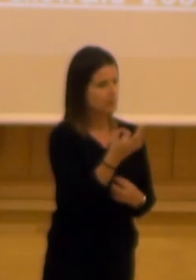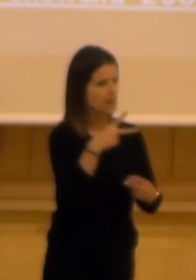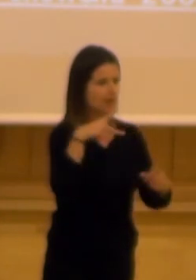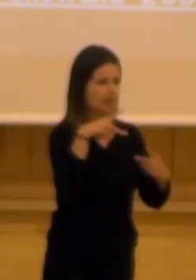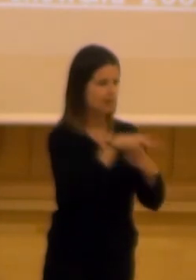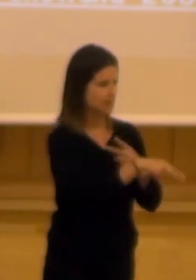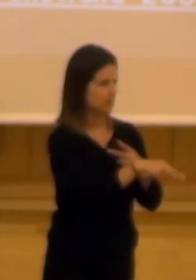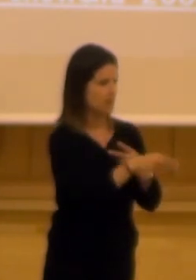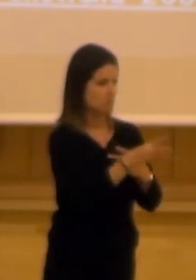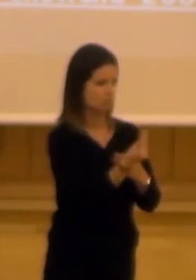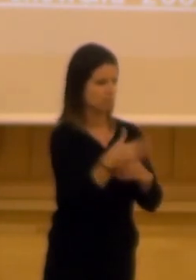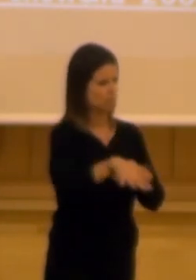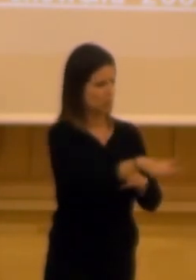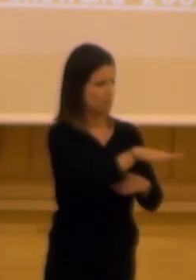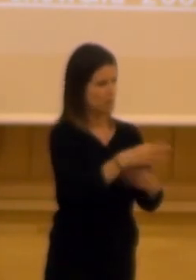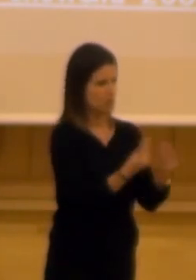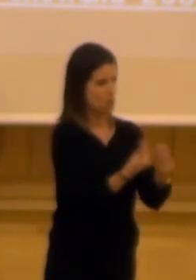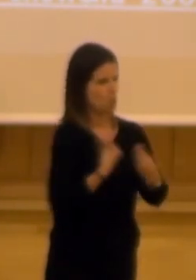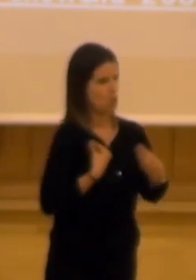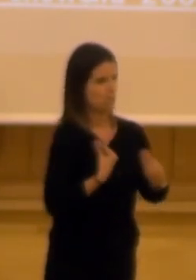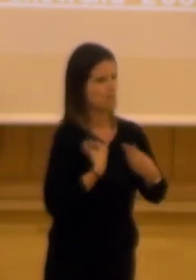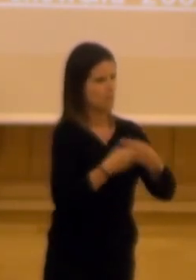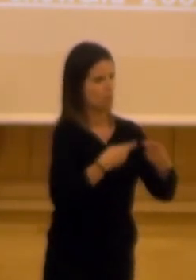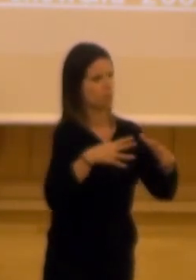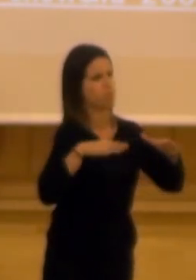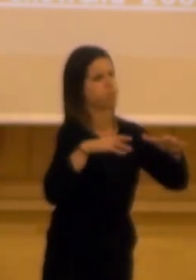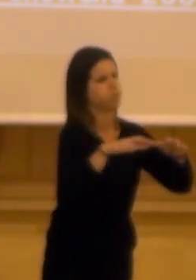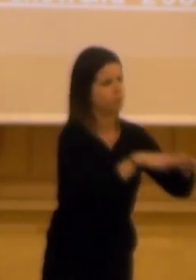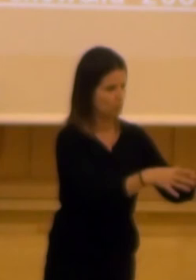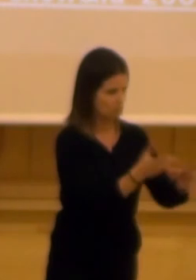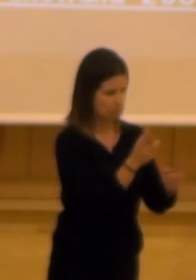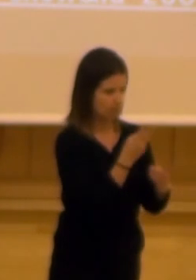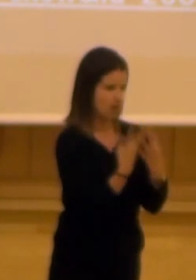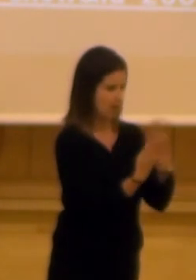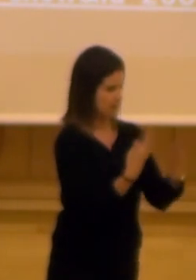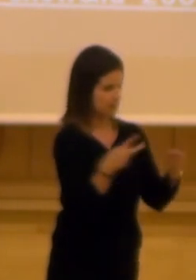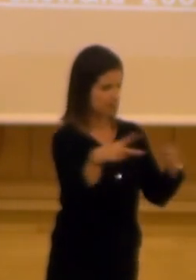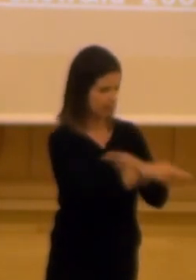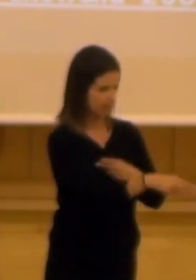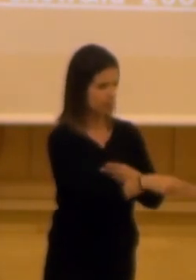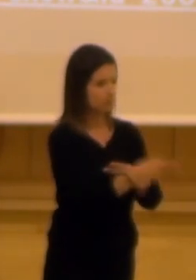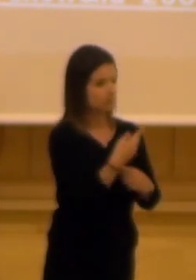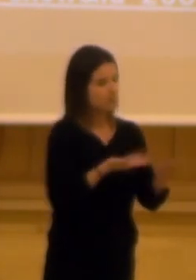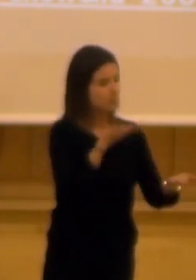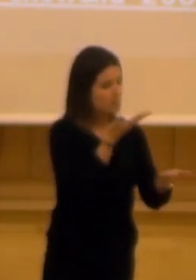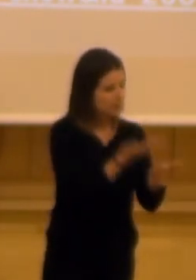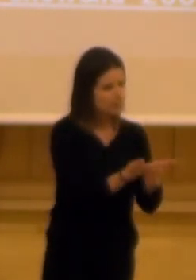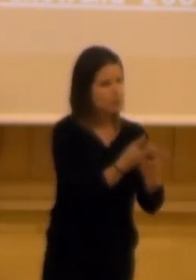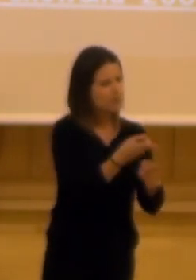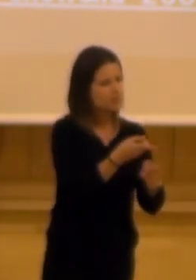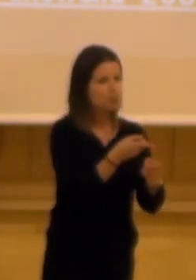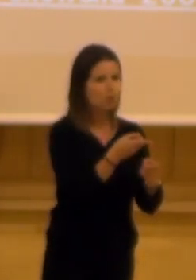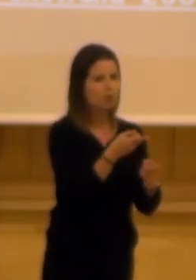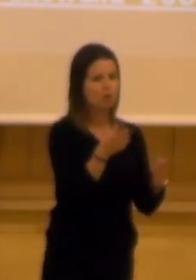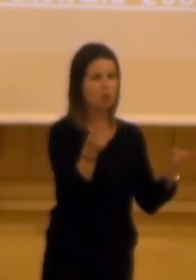evitando que muchos de los espacios donde convivimos habitualmente se masifiquen por tanto lo que sí os planteamos y esto no es